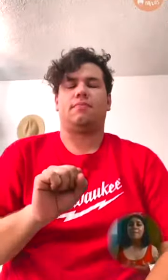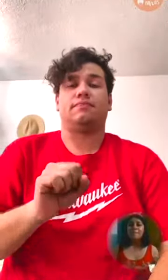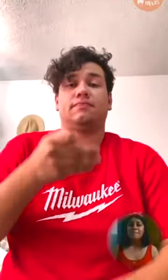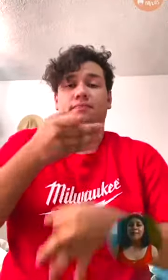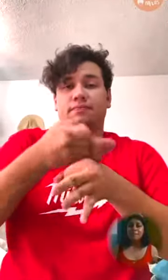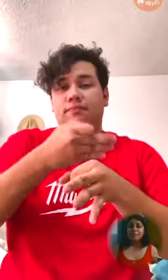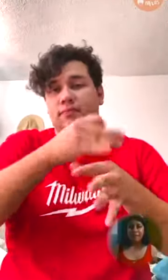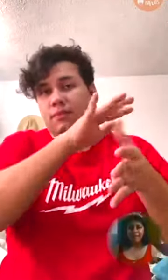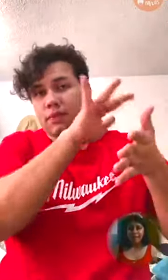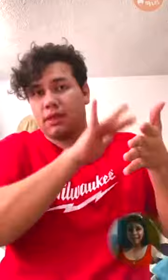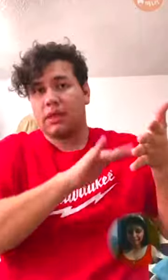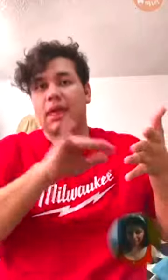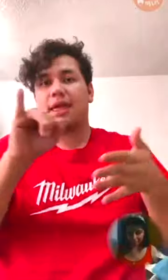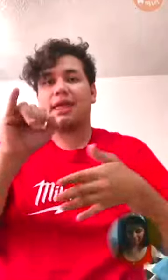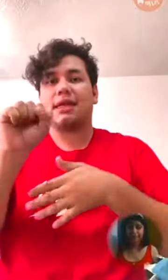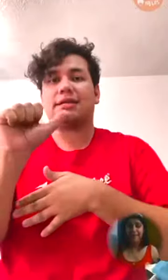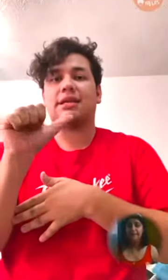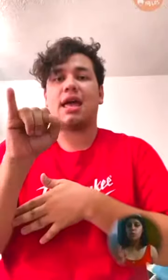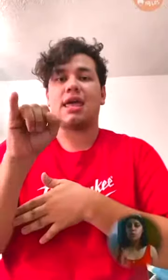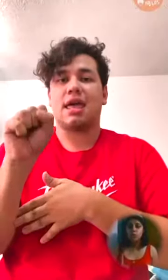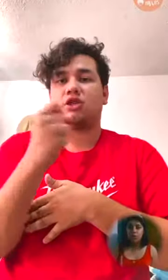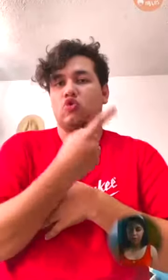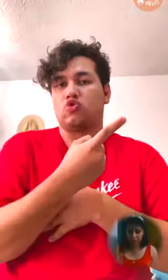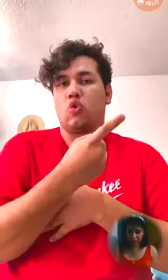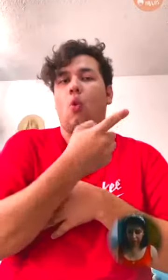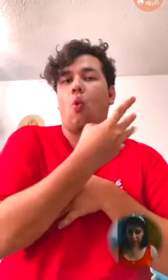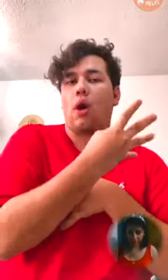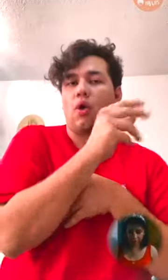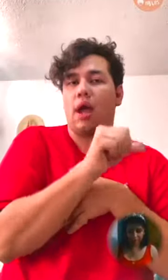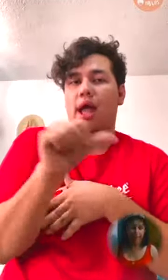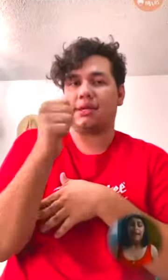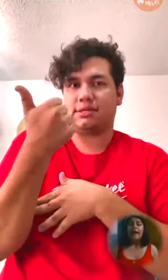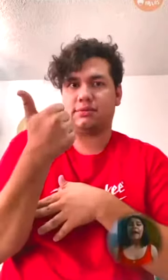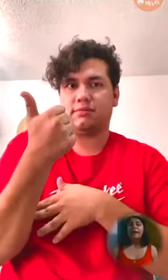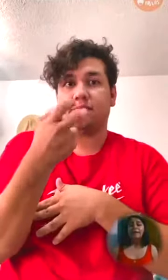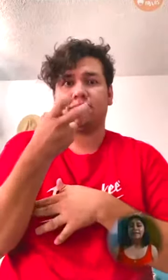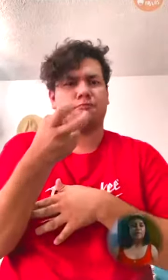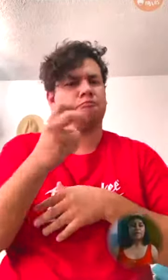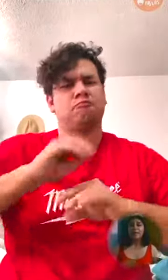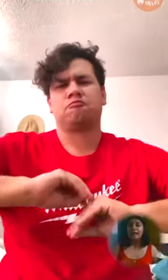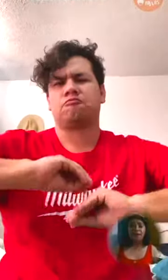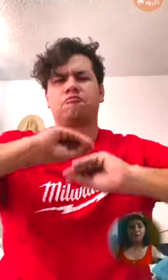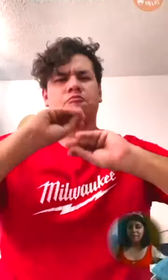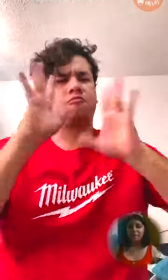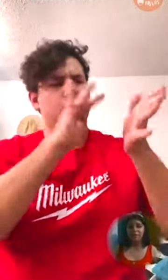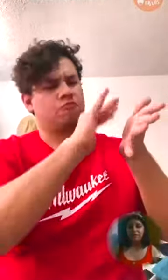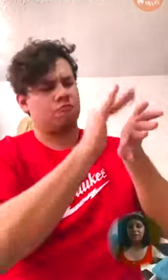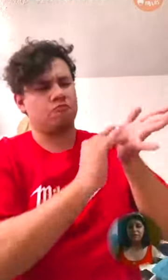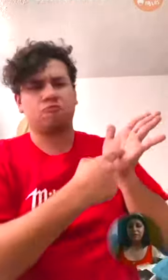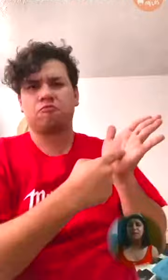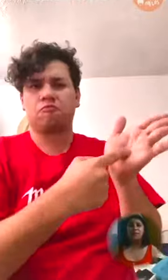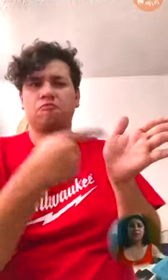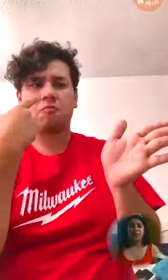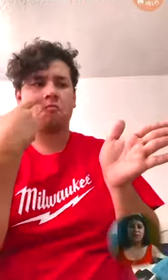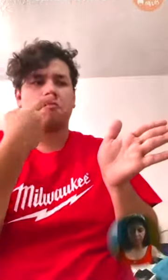Vamos a leer Isaías 1, del 4 al 6. Aquí el Señor claramente nos expone como lo que somos,